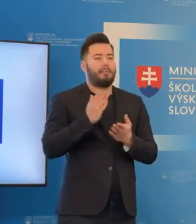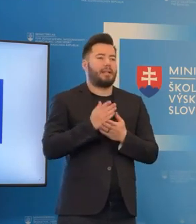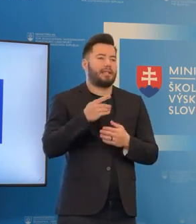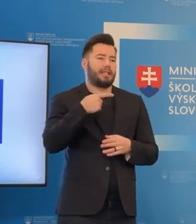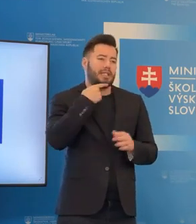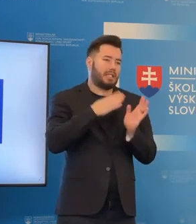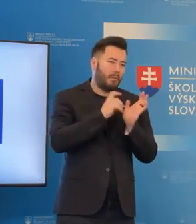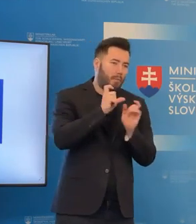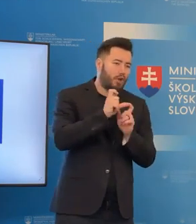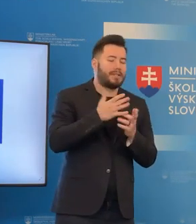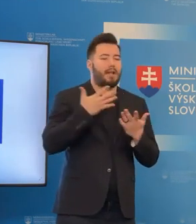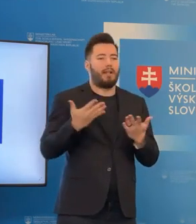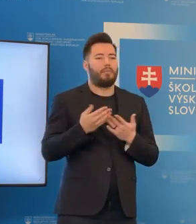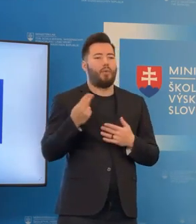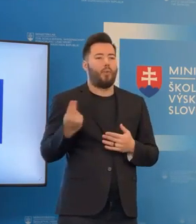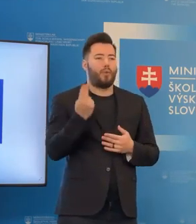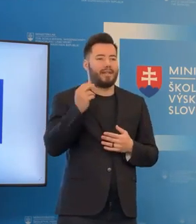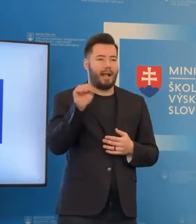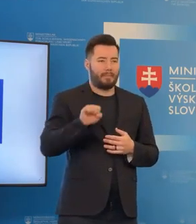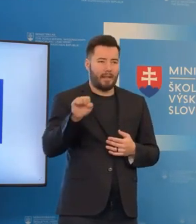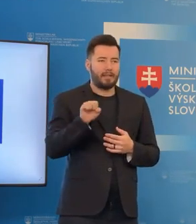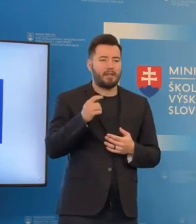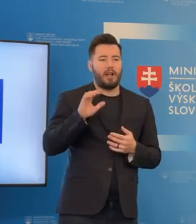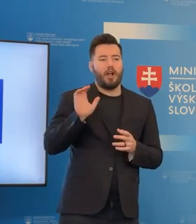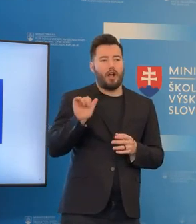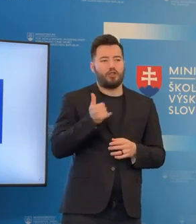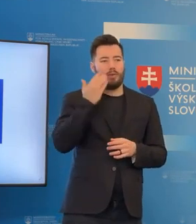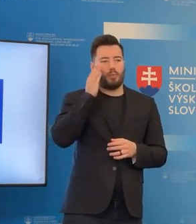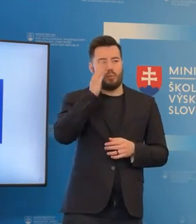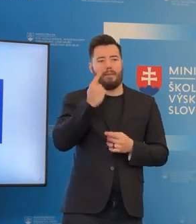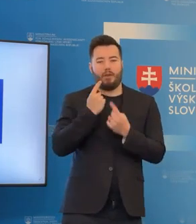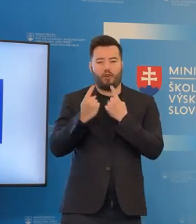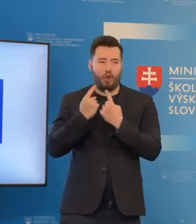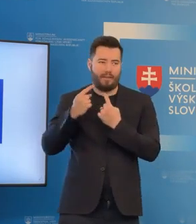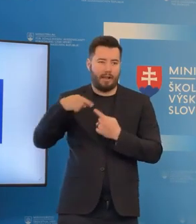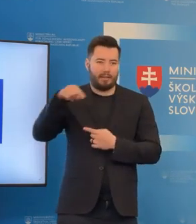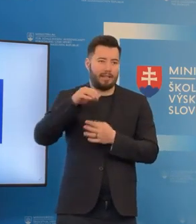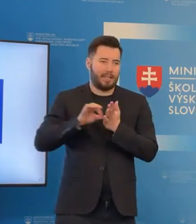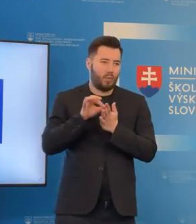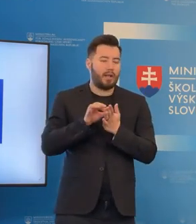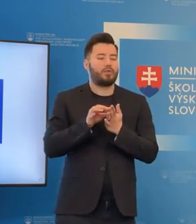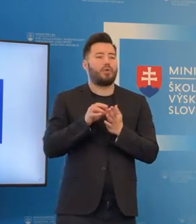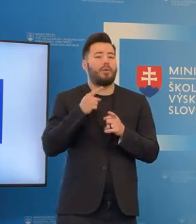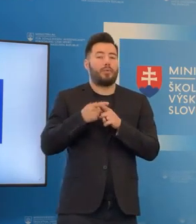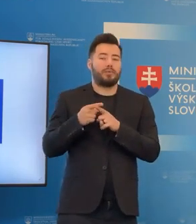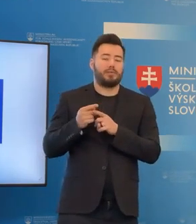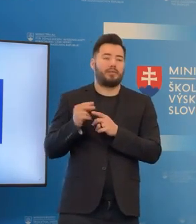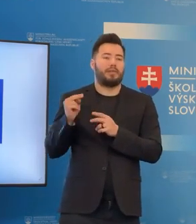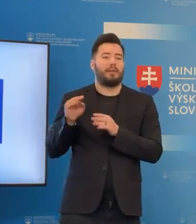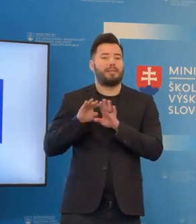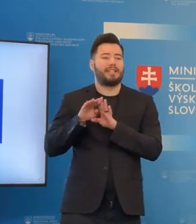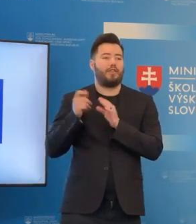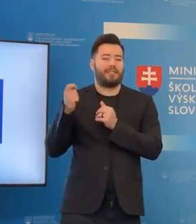Uniómiest, aby sme vyriešili aj túto situáciu. Samozrejme, že následne aj s ministerstvom financií, že ako